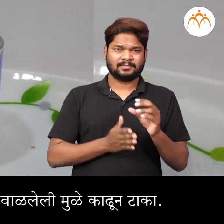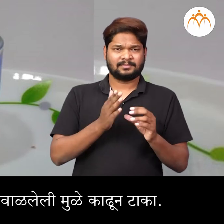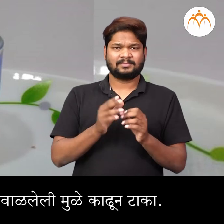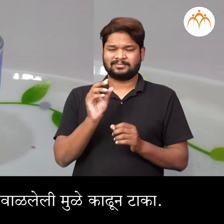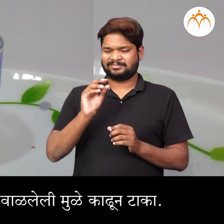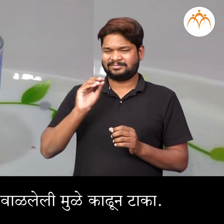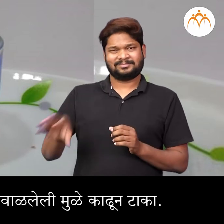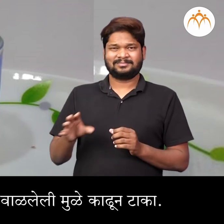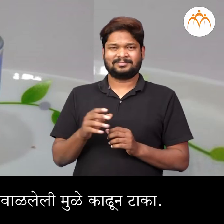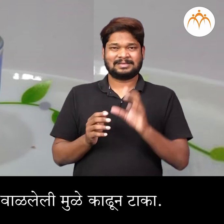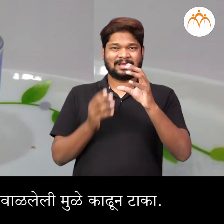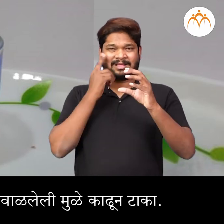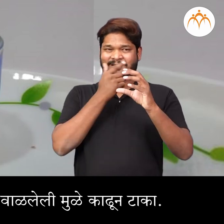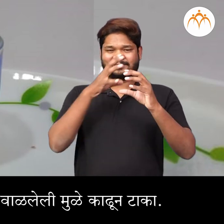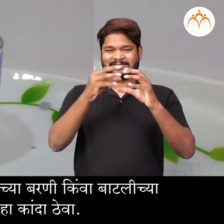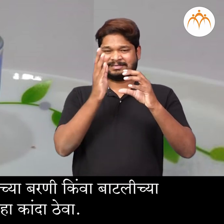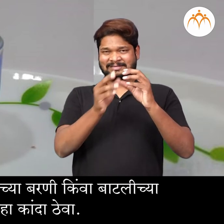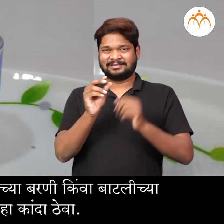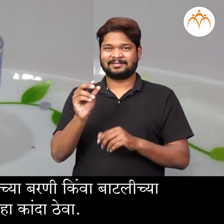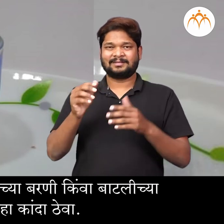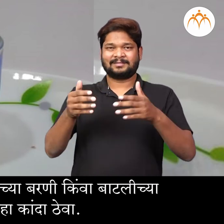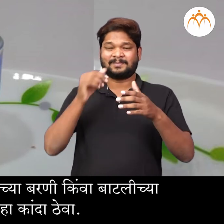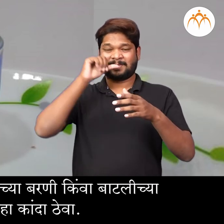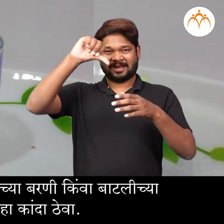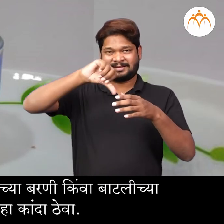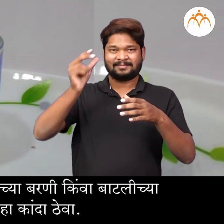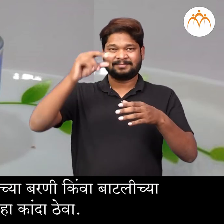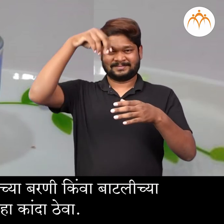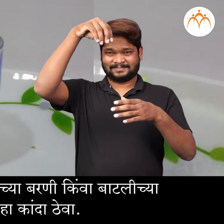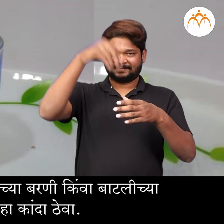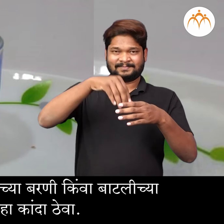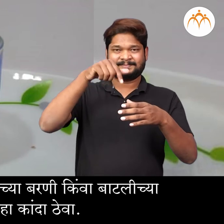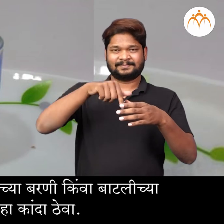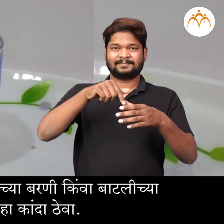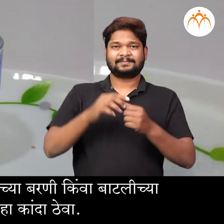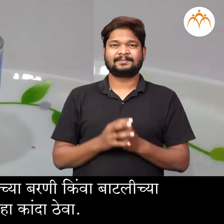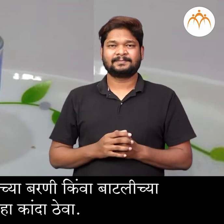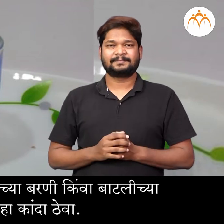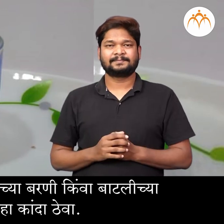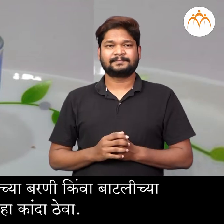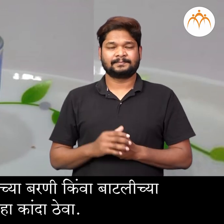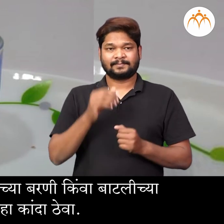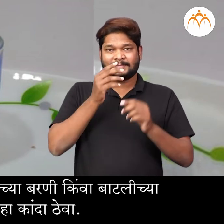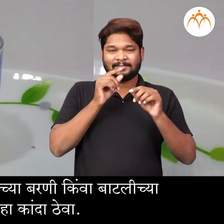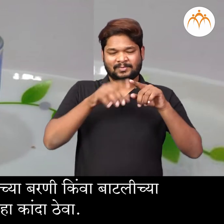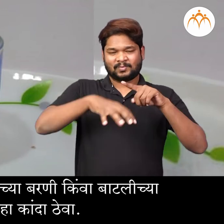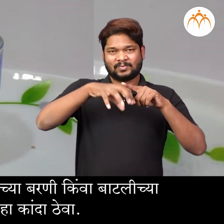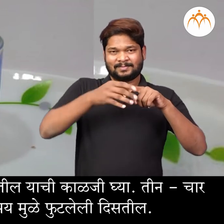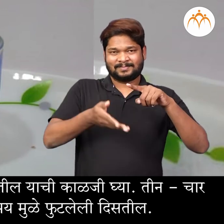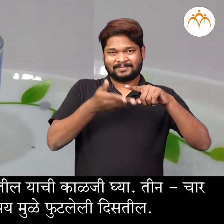मूले काडून टाका पाने न भरलेले काचे चा बरनी किवा बाटली चा तोंडा वर हा कांदा ठेवा त्याची